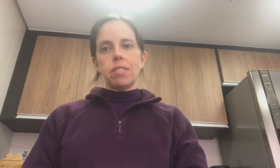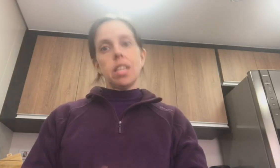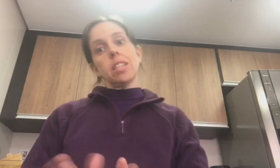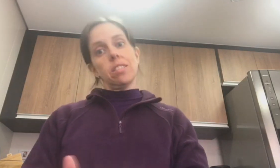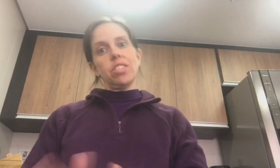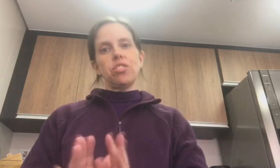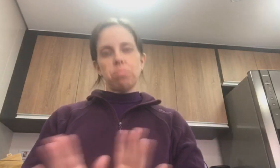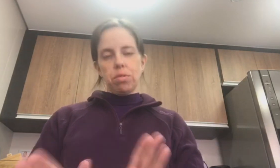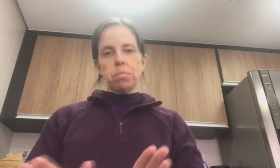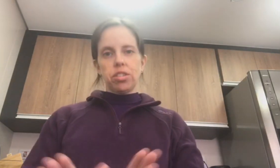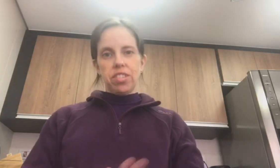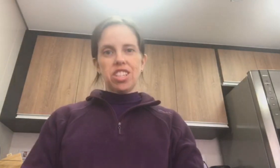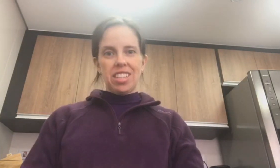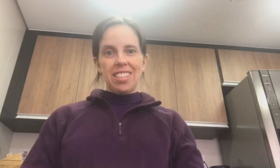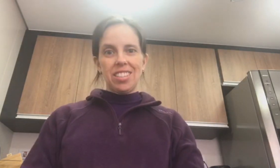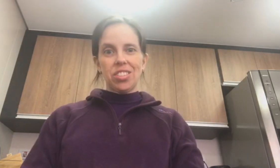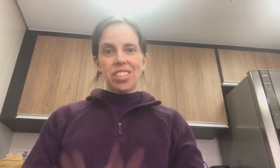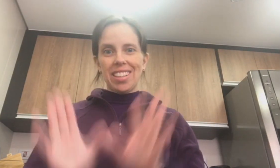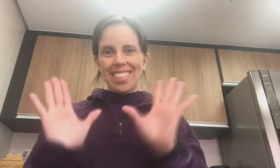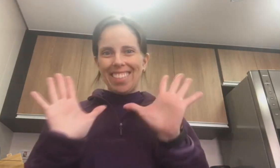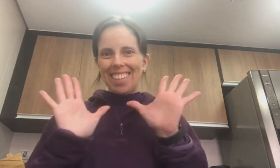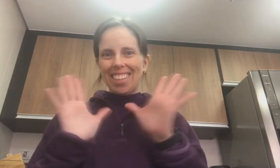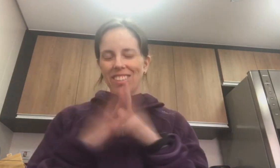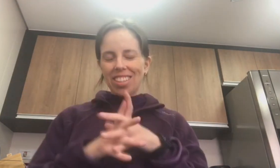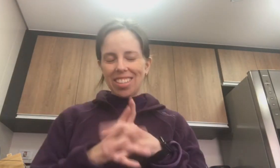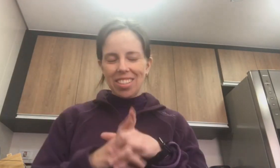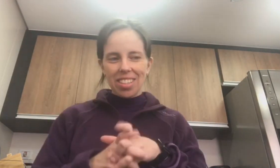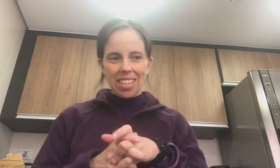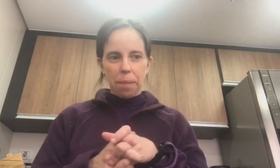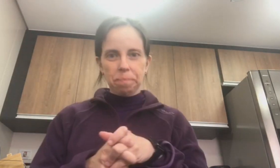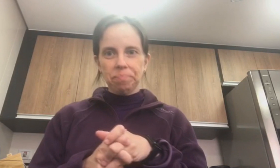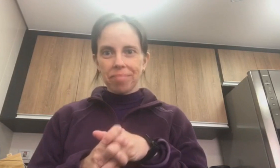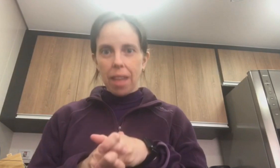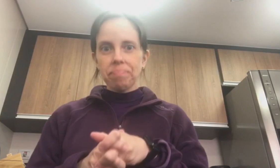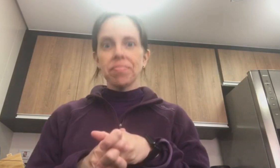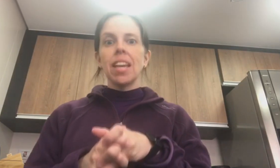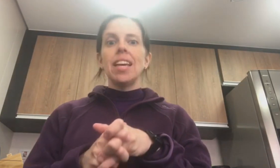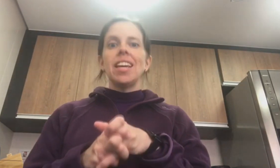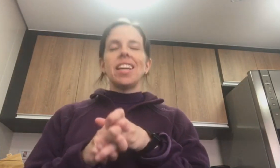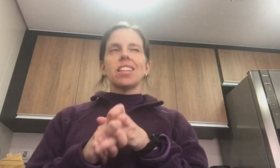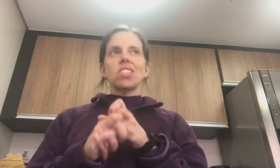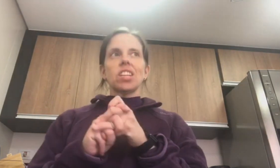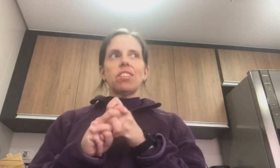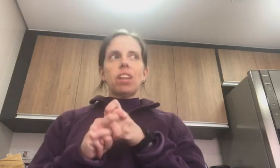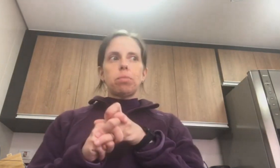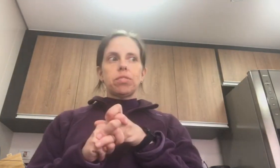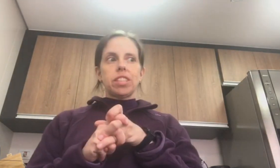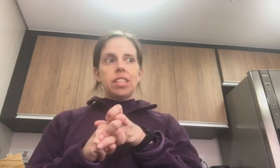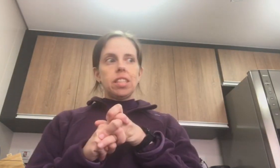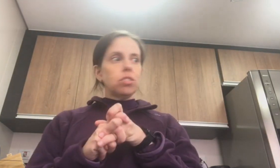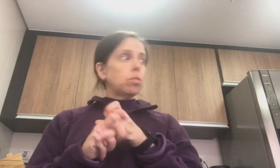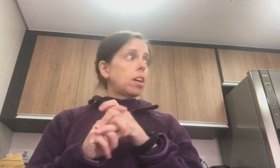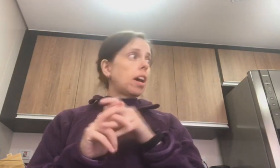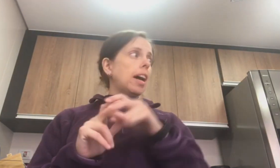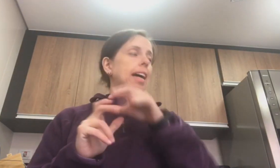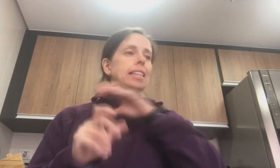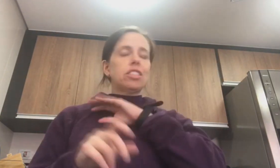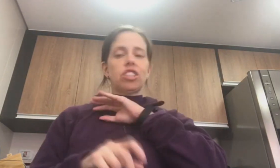verem esse vídeo, provavelmente vai virar tudo certo. Vai estar tudo certo, se Deus quiser. Tá? Então, eu queria falar pra vocês. Isso, a casa tá